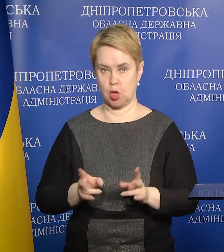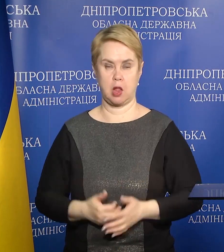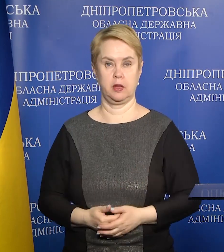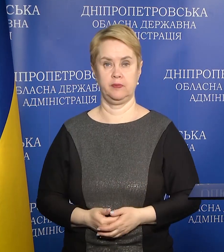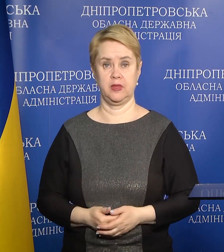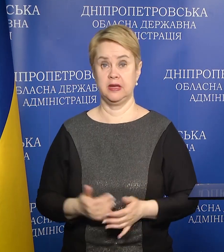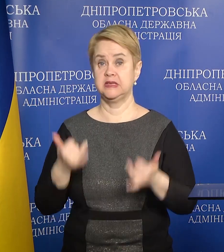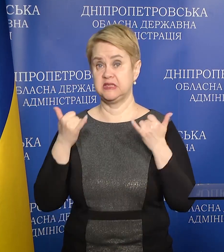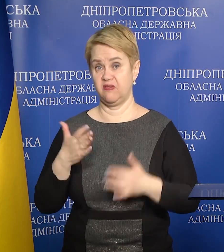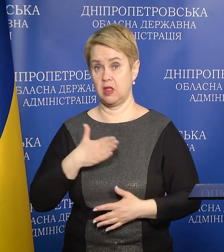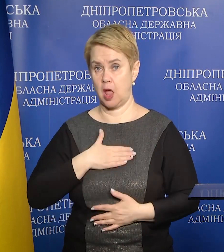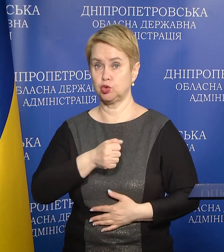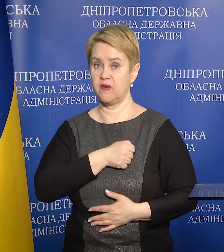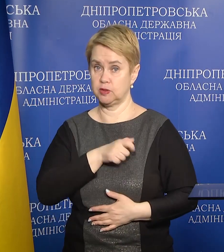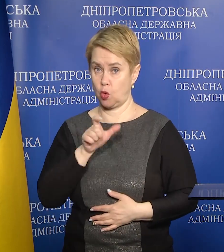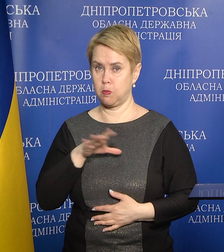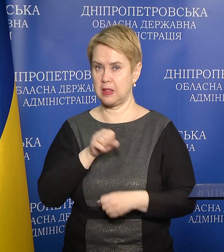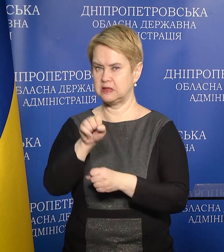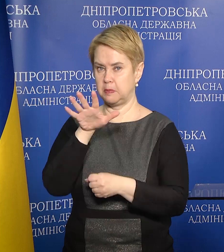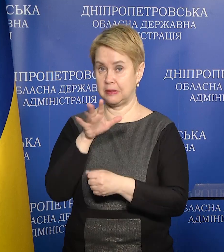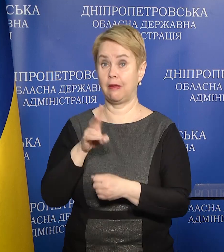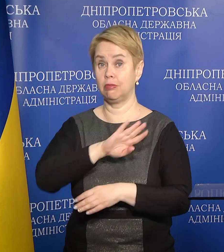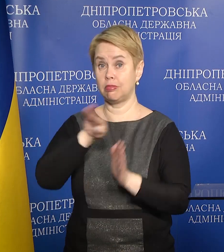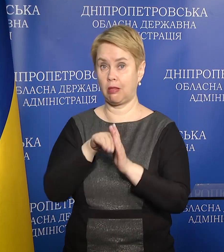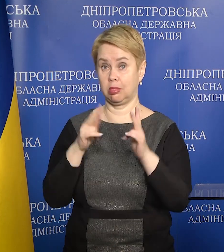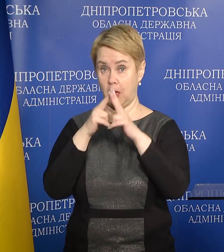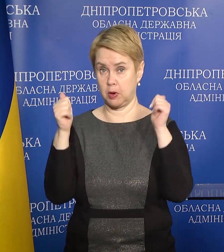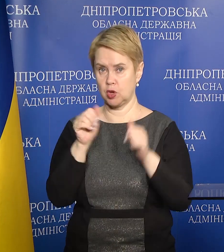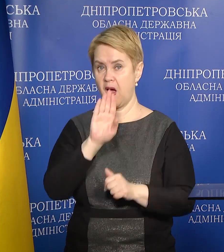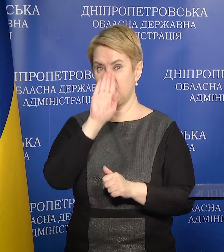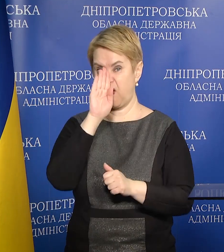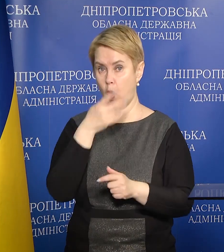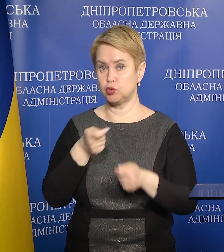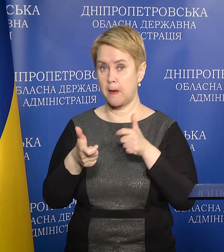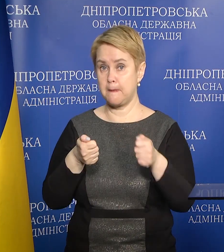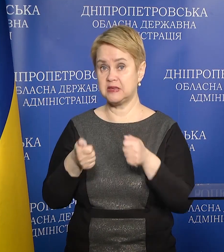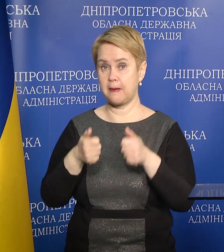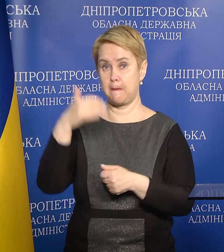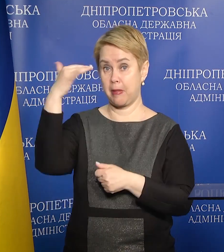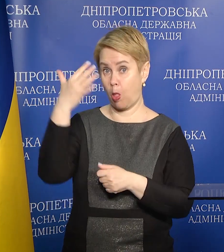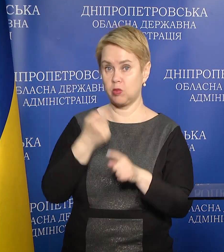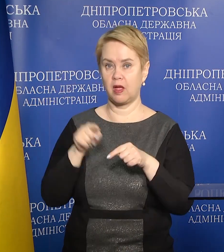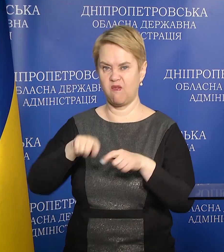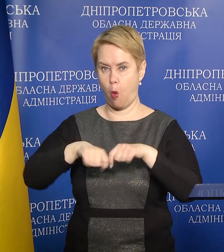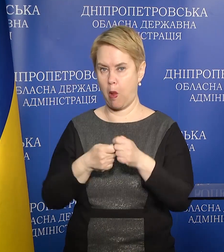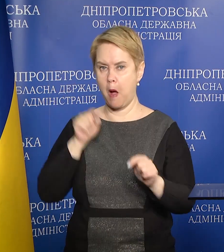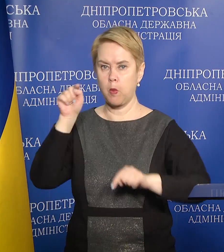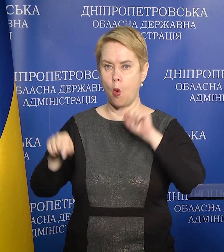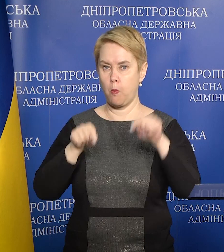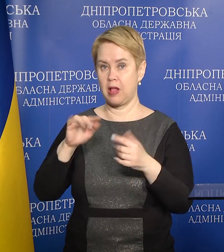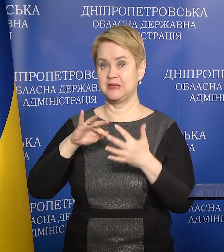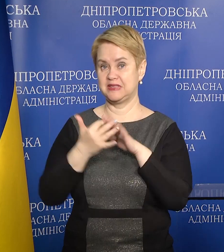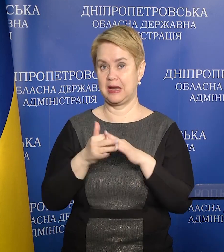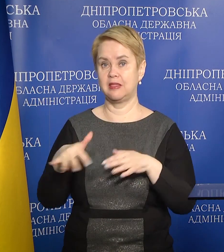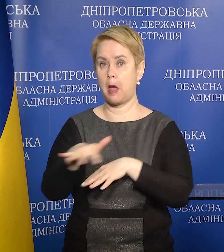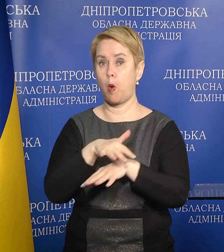Сьогодні нашими військовими було збито над Дніпропетровщиною ворожий безпілотник. Його уламки впали у